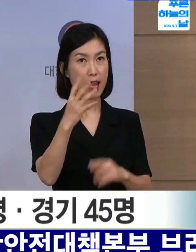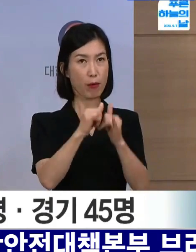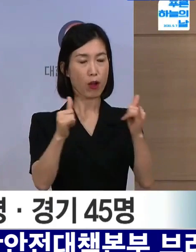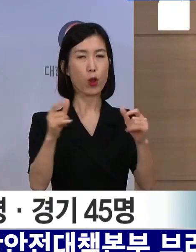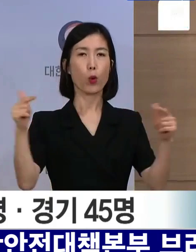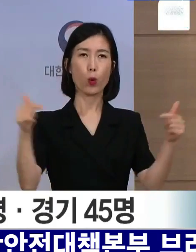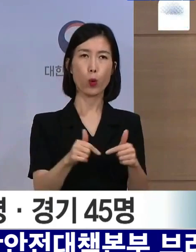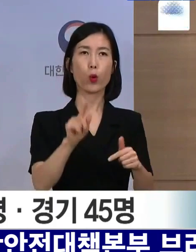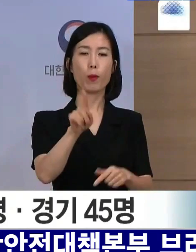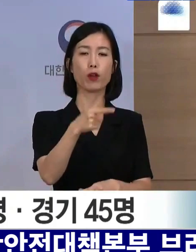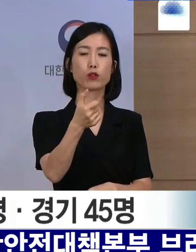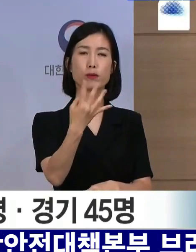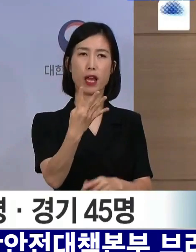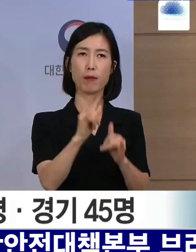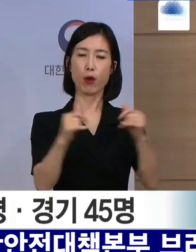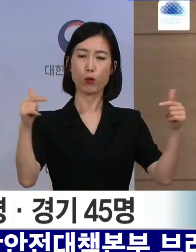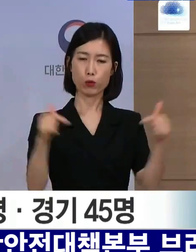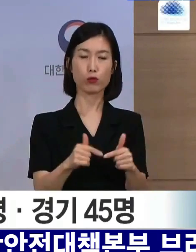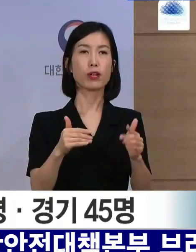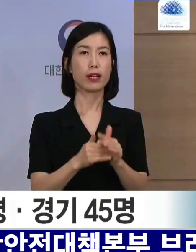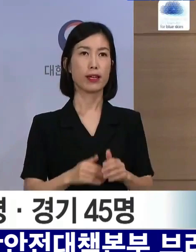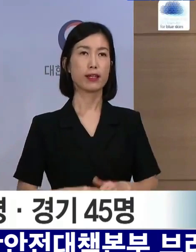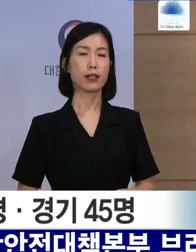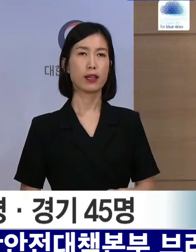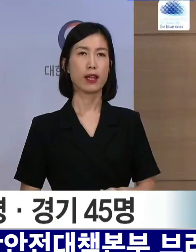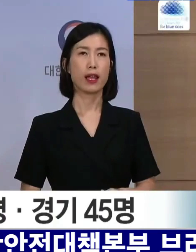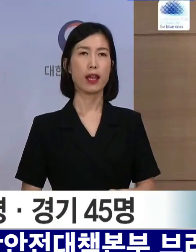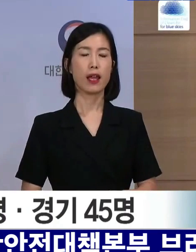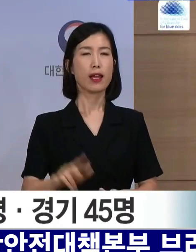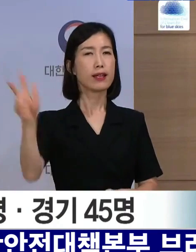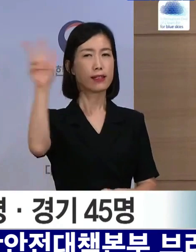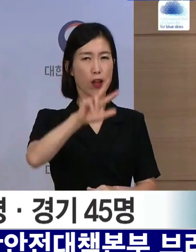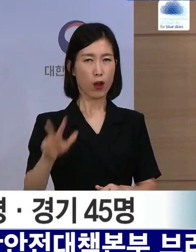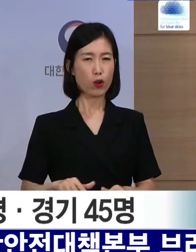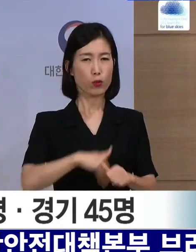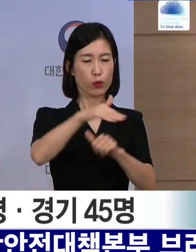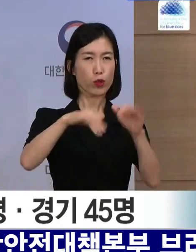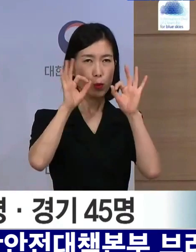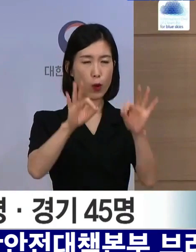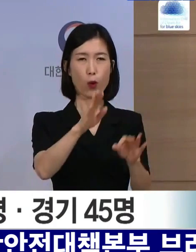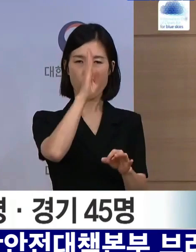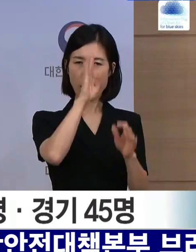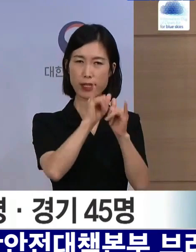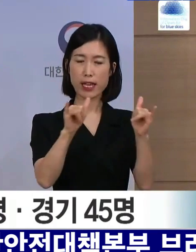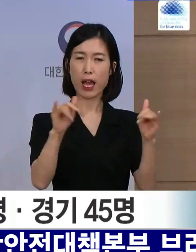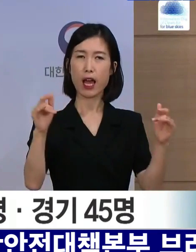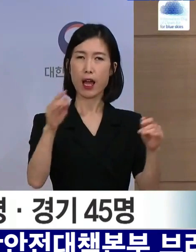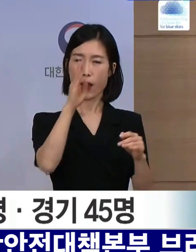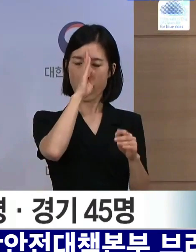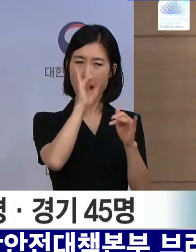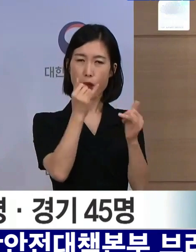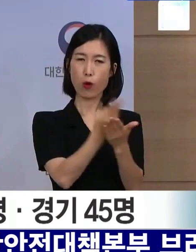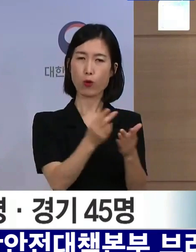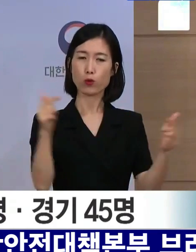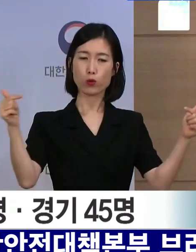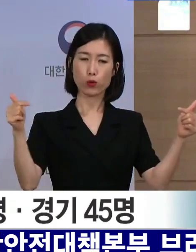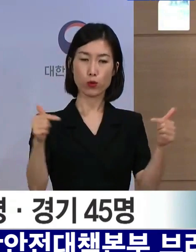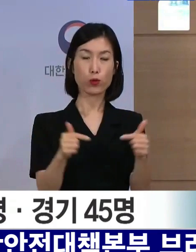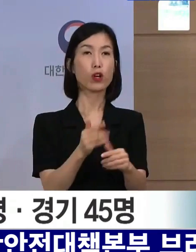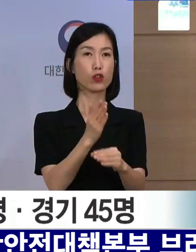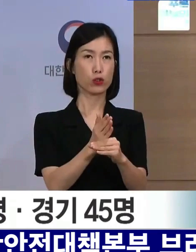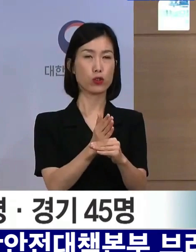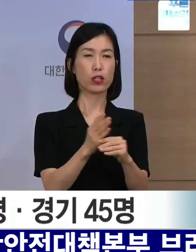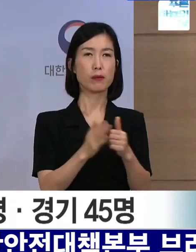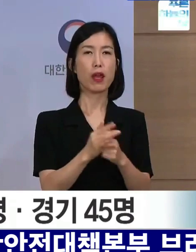162명으로 감소하였습니다. 전체적인 추세도 환자 발생이 계속 감소하는 추세선이 유지되고